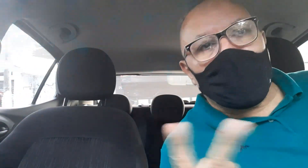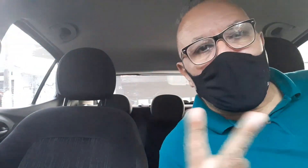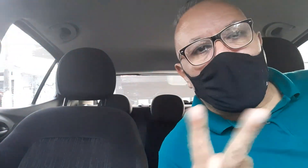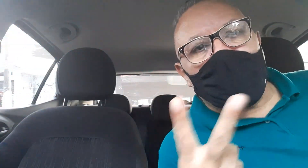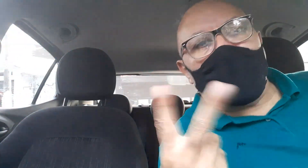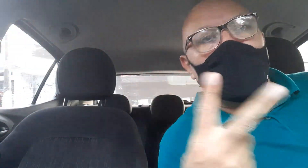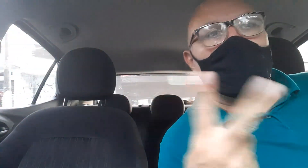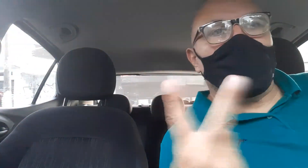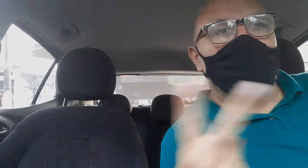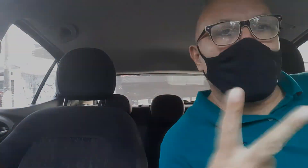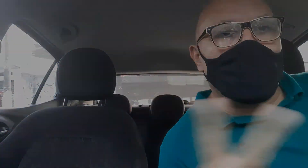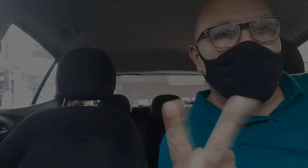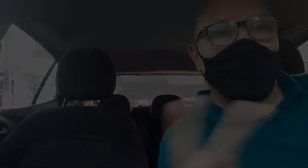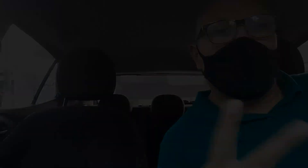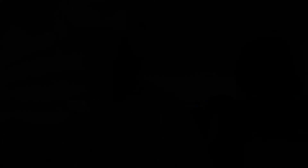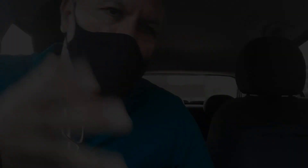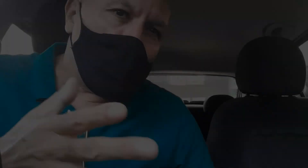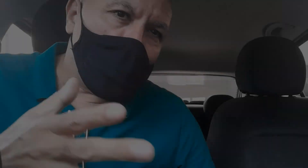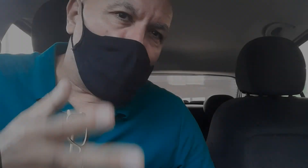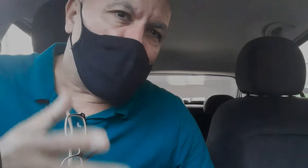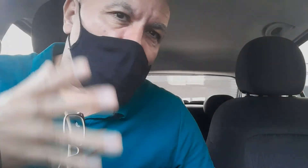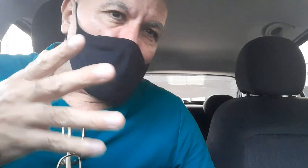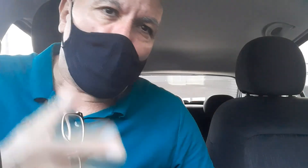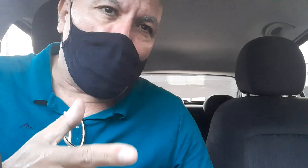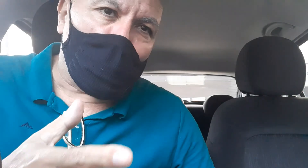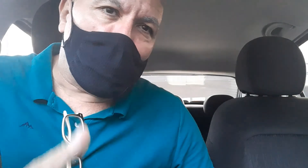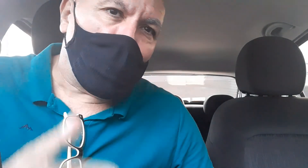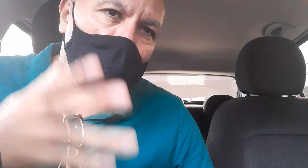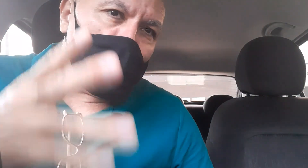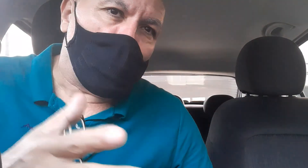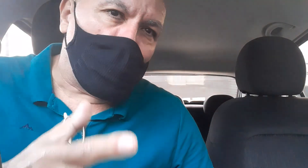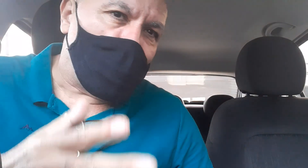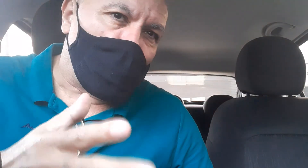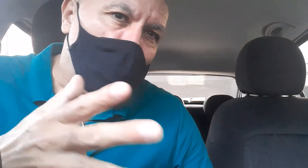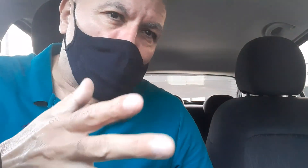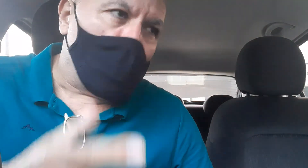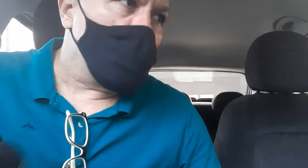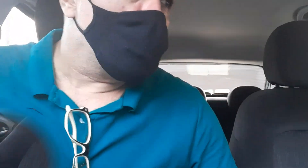o coração, forte com emoção,